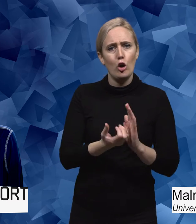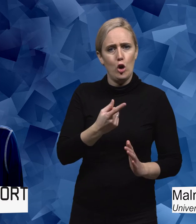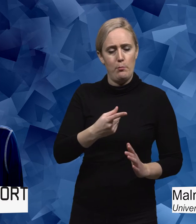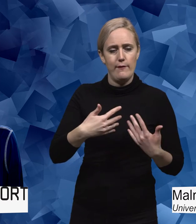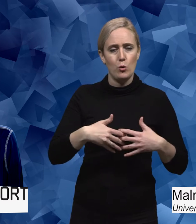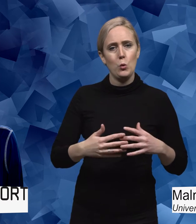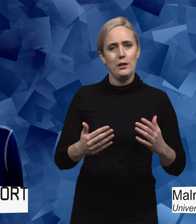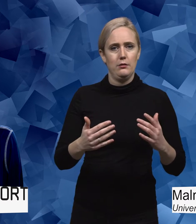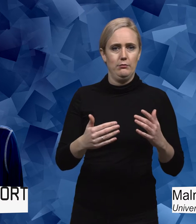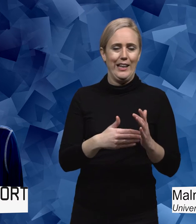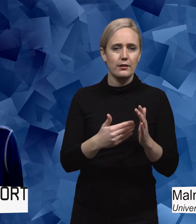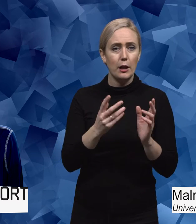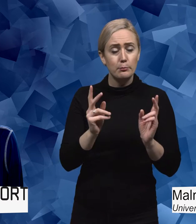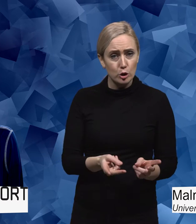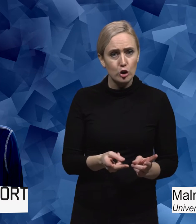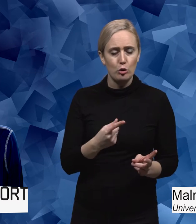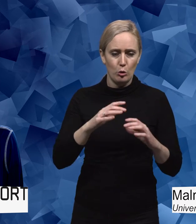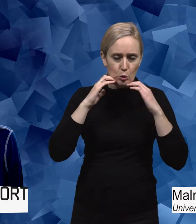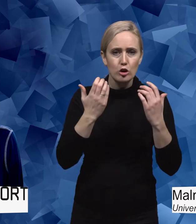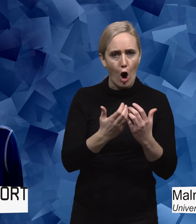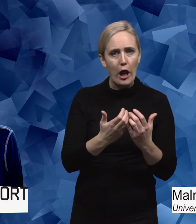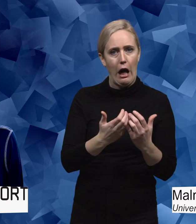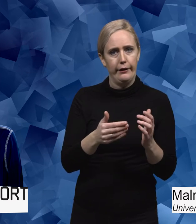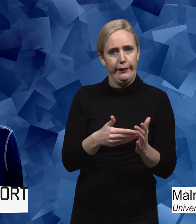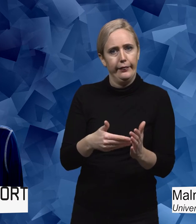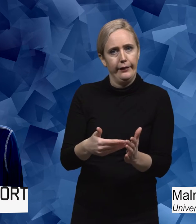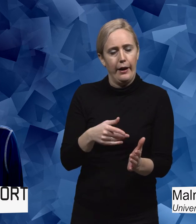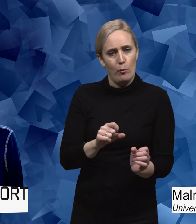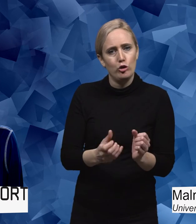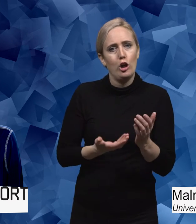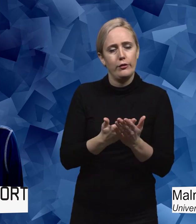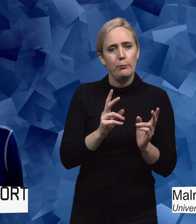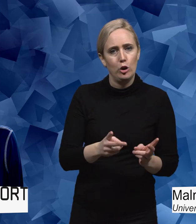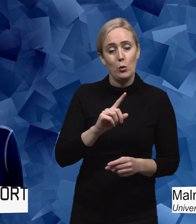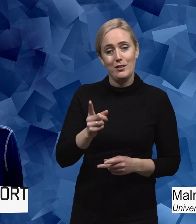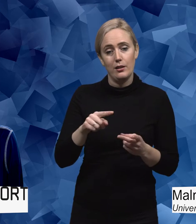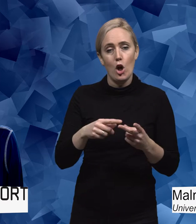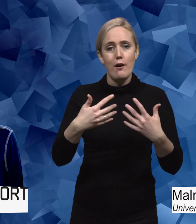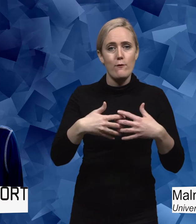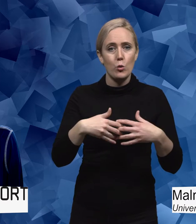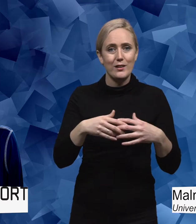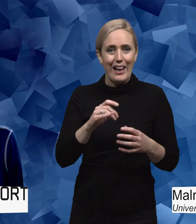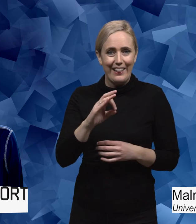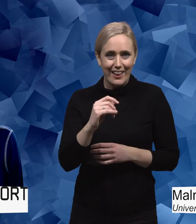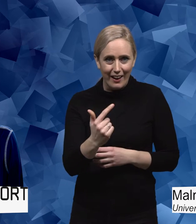också. Det är socialt. Ja, de sociala hindren. Och sen de här två begreppen funktionalitet och funktionsförmåga de